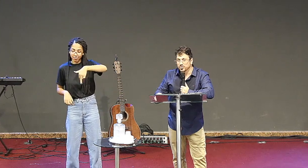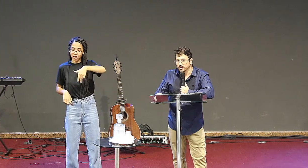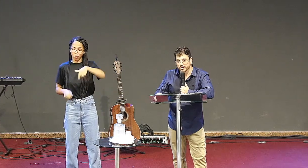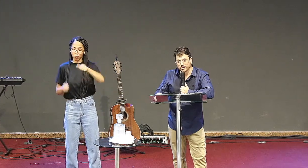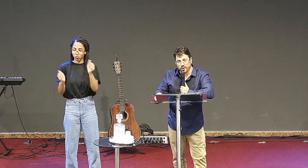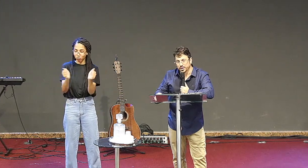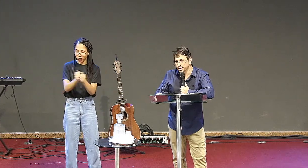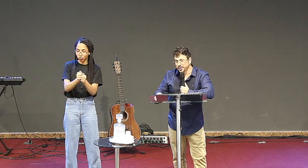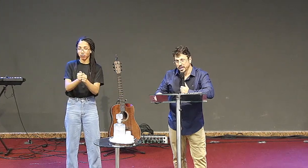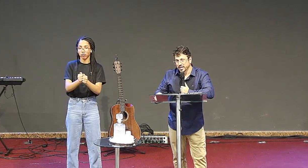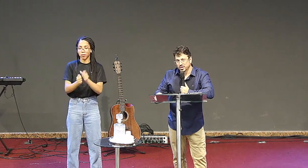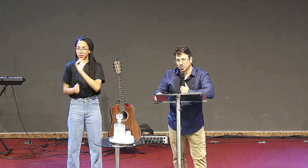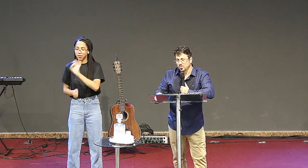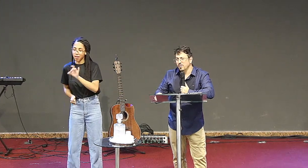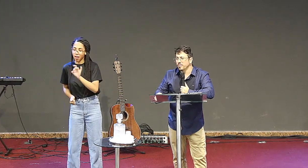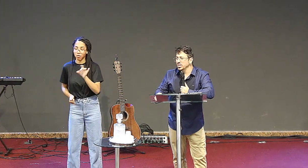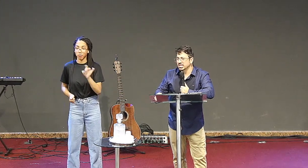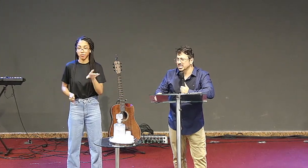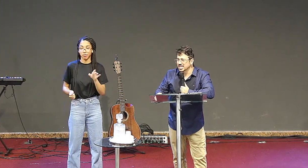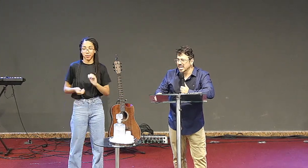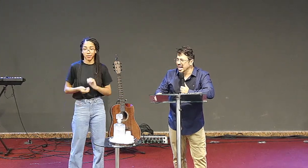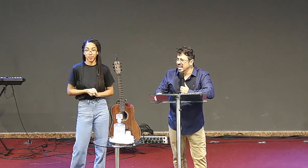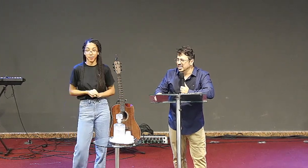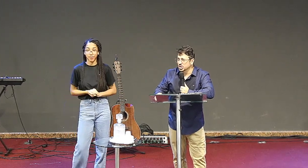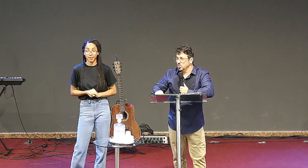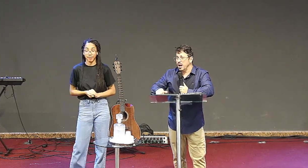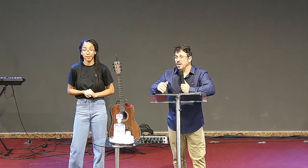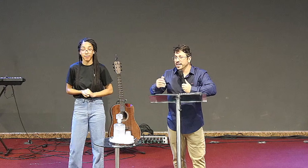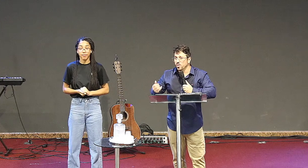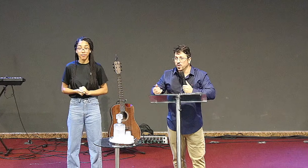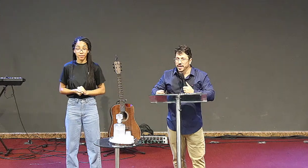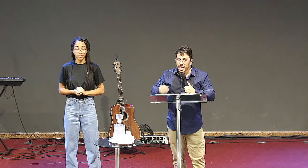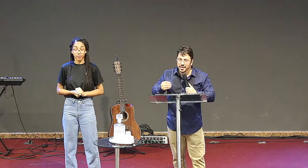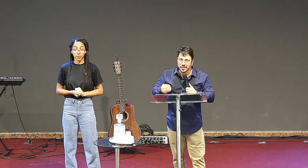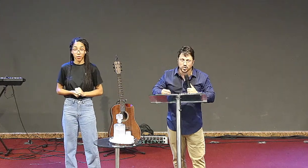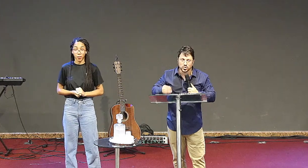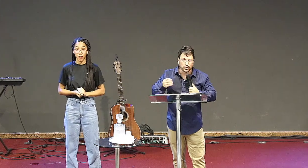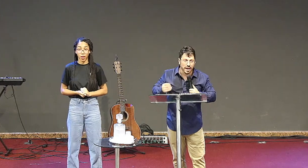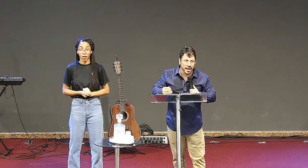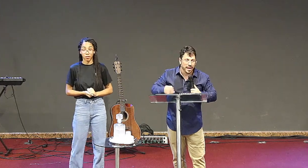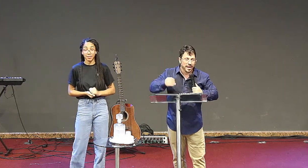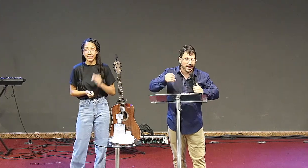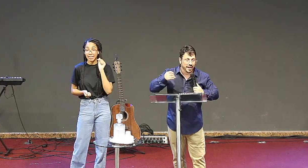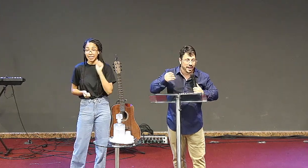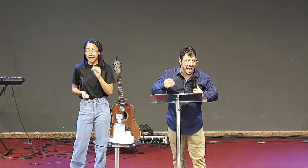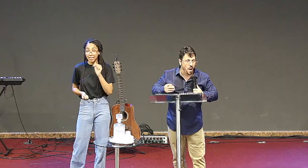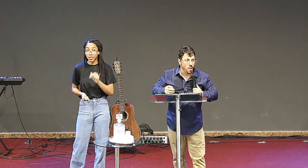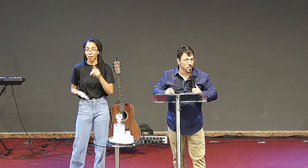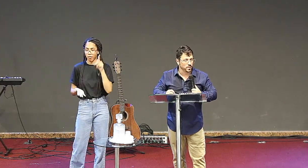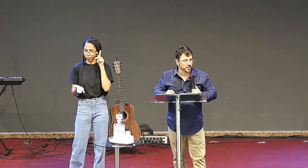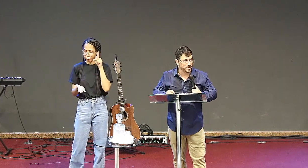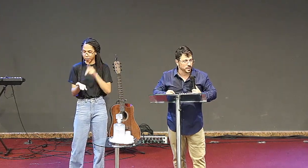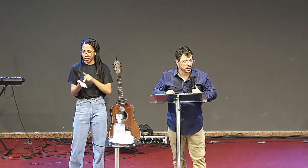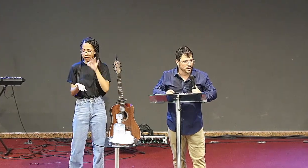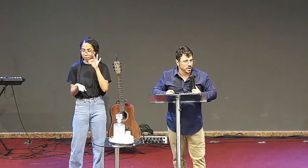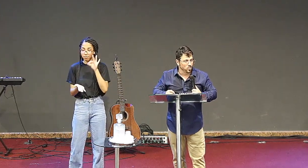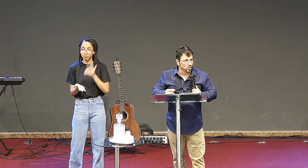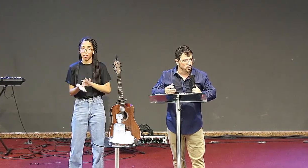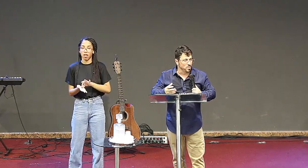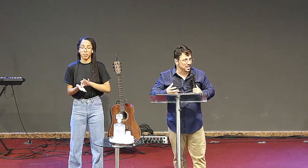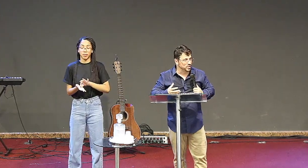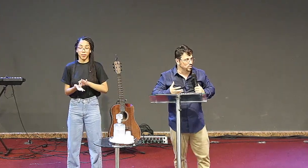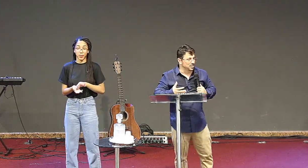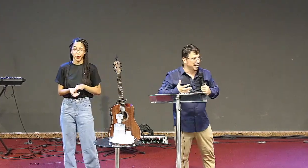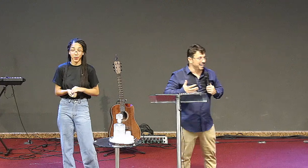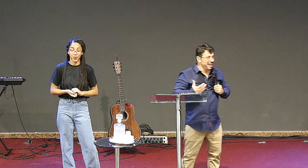irmãos, isso é muito forte, isso não é uma poesia, isso não é uma alegoria, isso é real, e